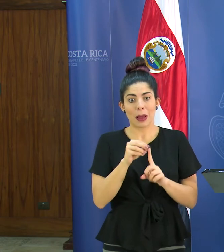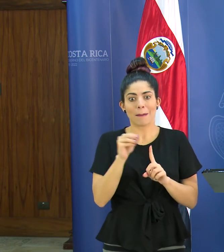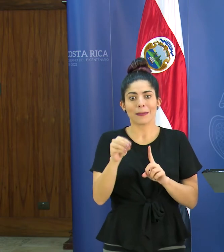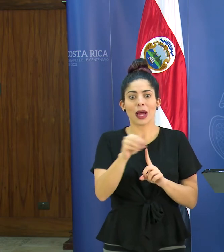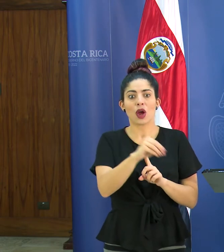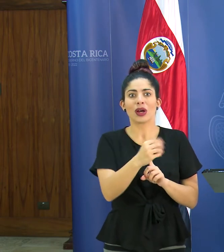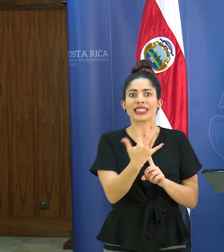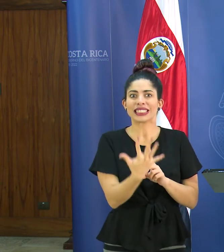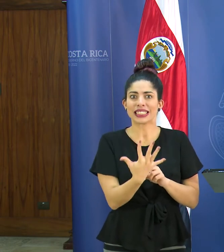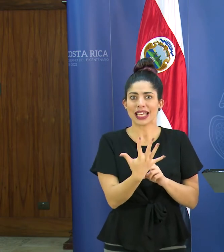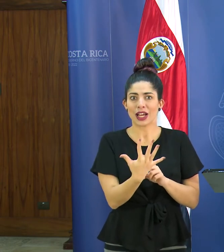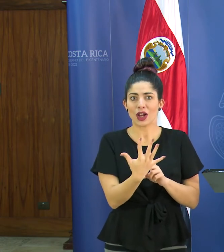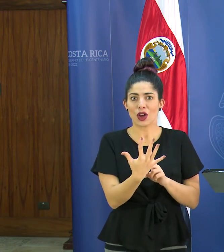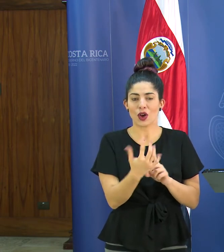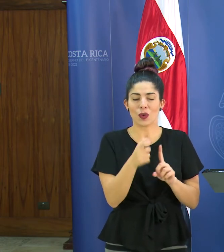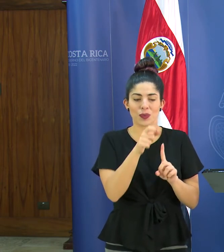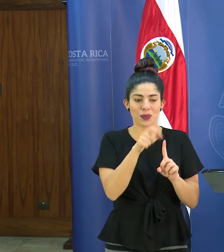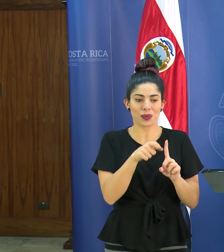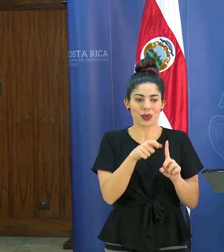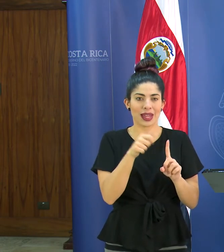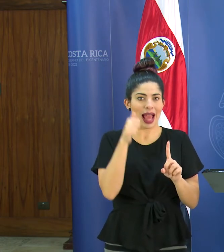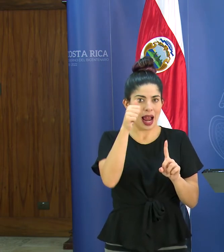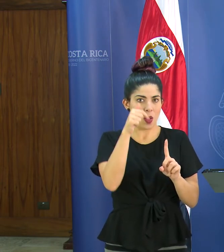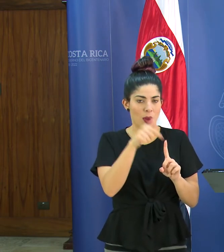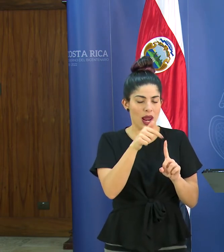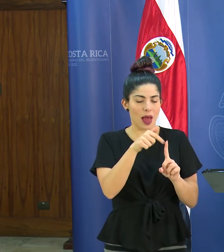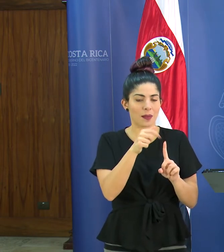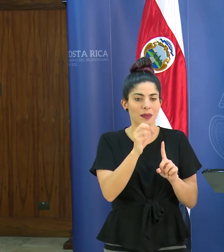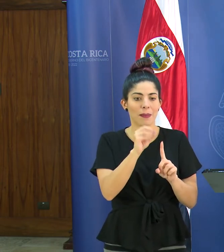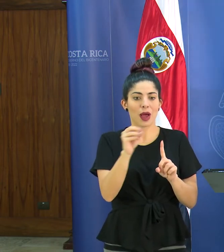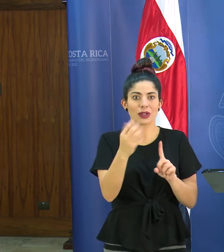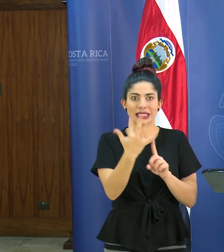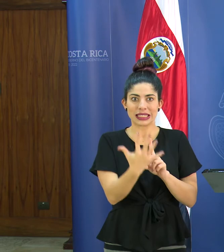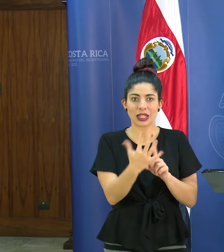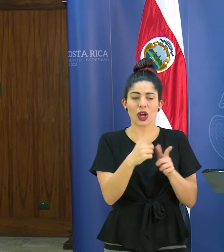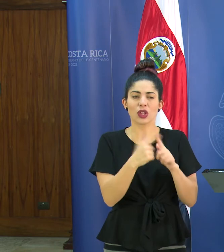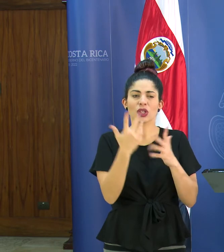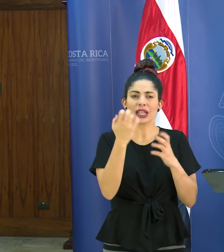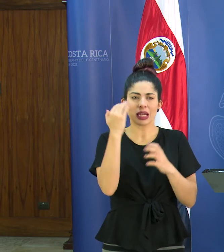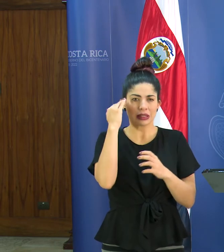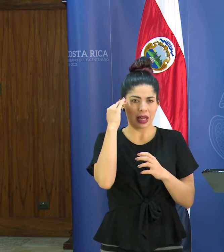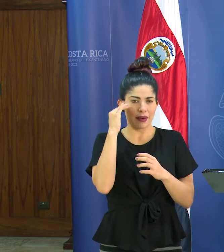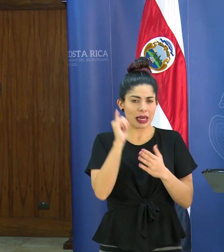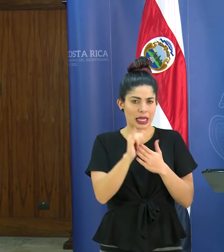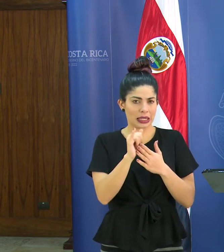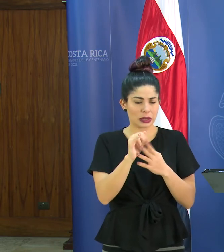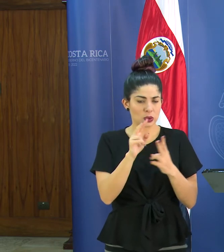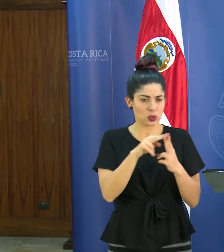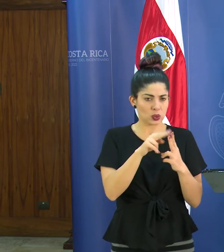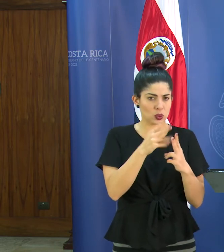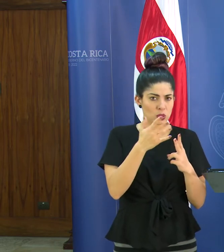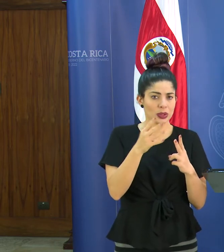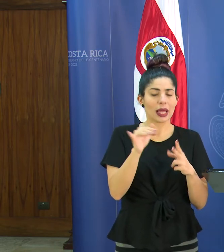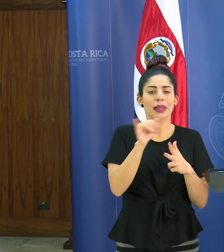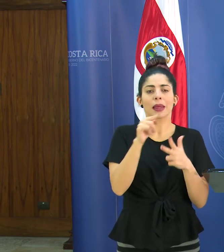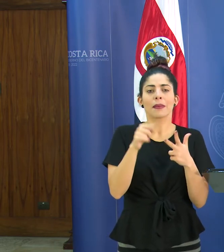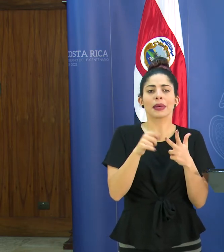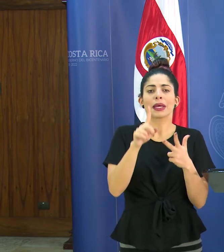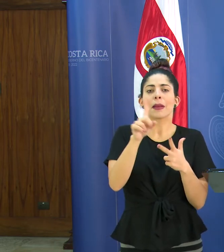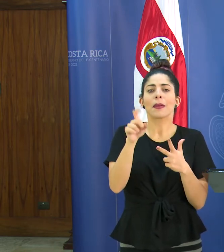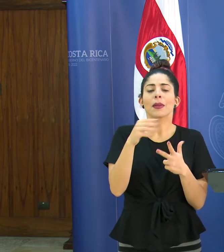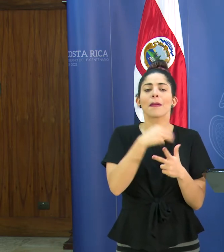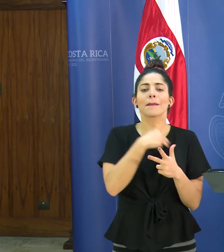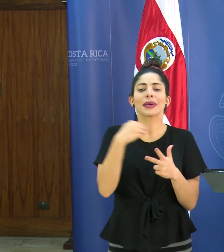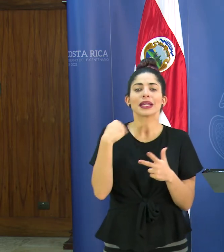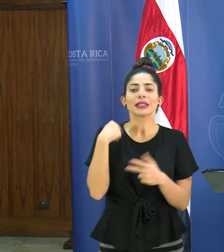menos a cinco y estoy hablando del caso específico de Alajuela entonces quisiera saber esas dos cosas Además quisiera preguntar a la